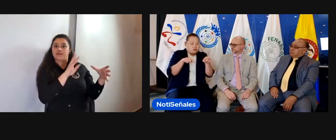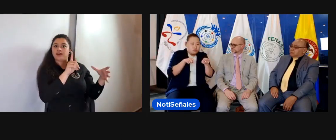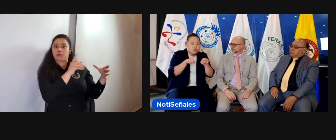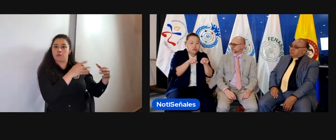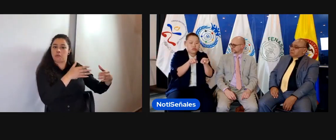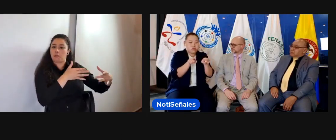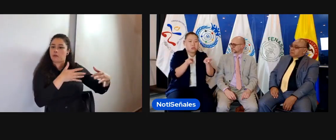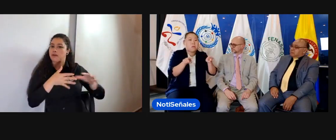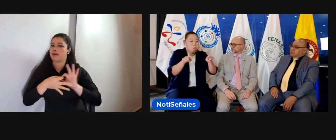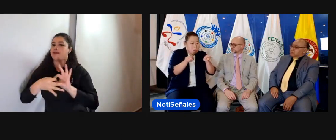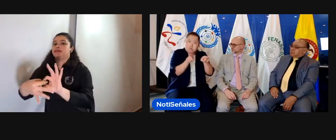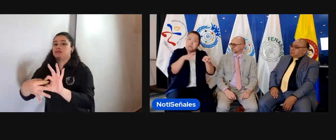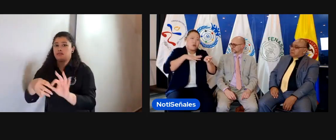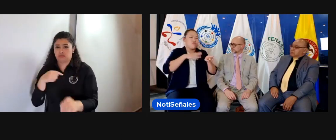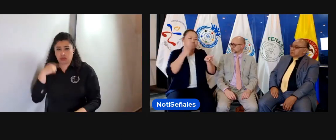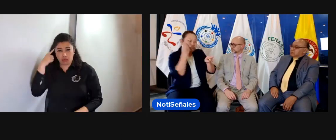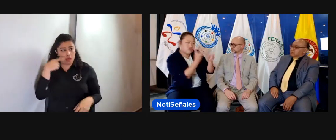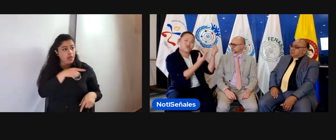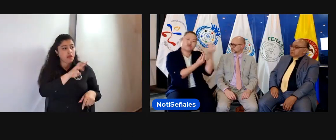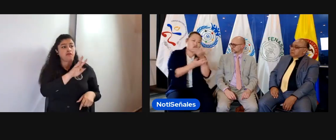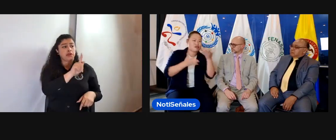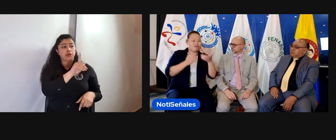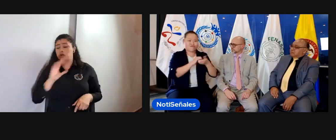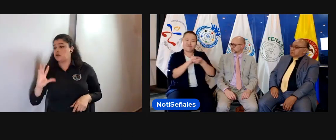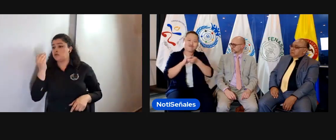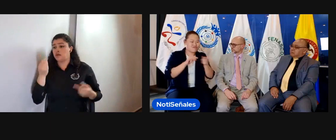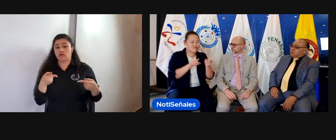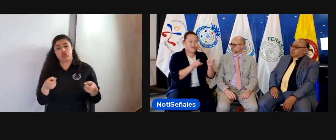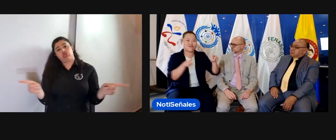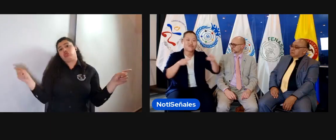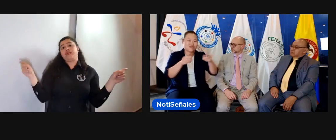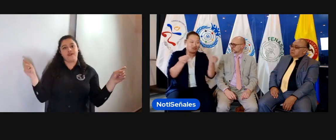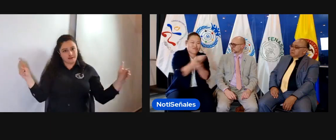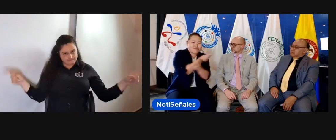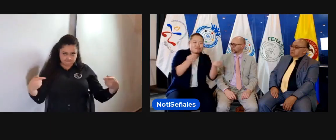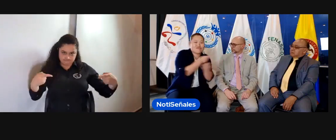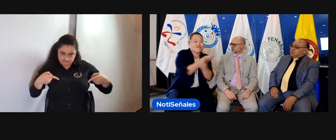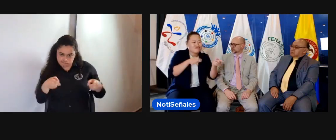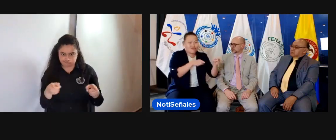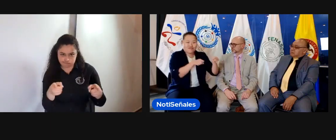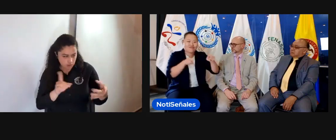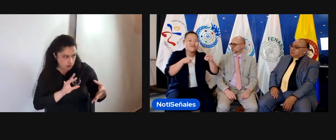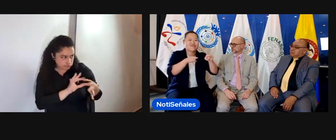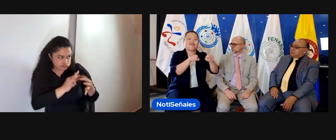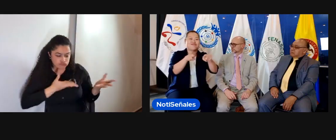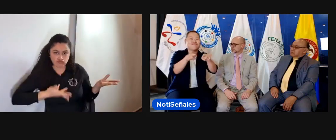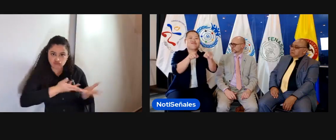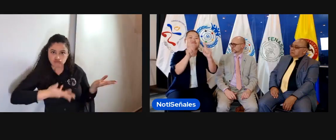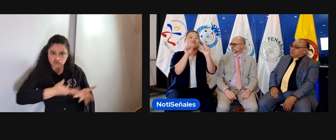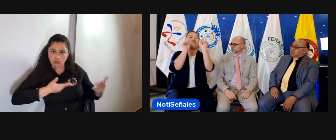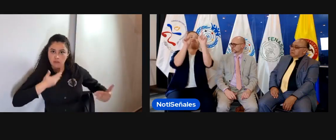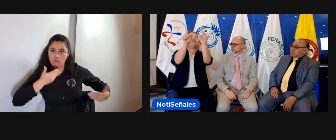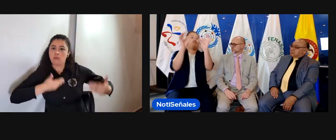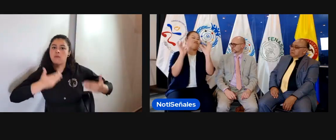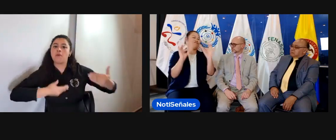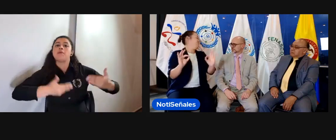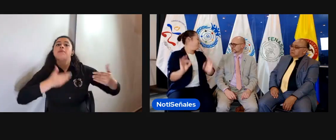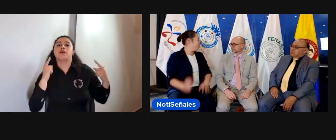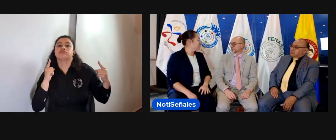es un trabajo paralelo entre la Junta de la WFD y también la Junta de la sección de jóvenes. Buscando